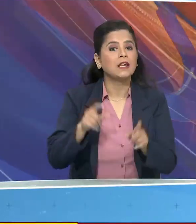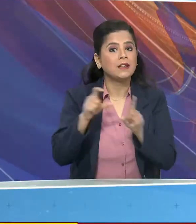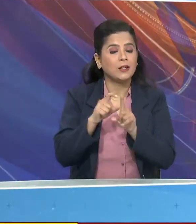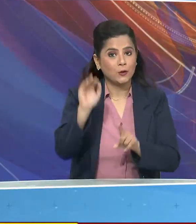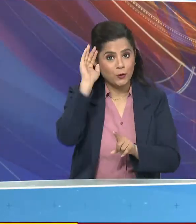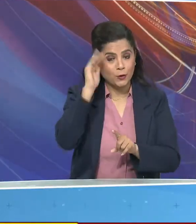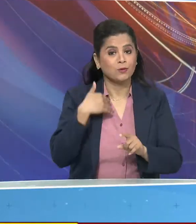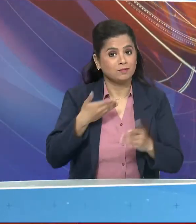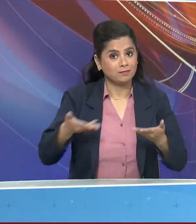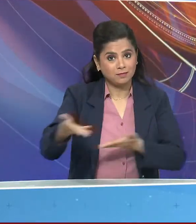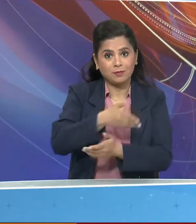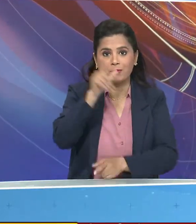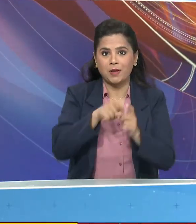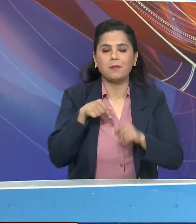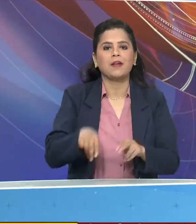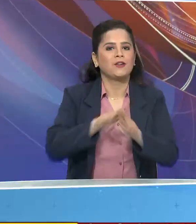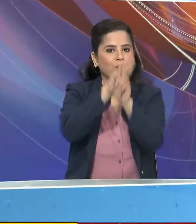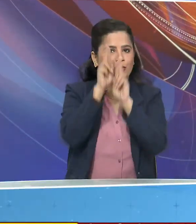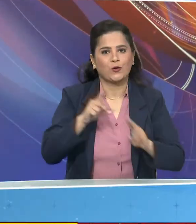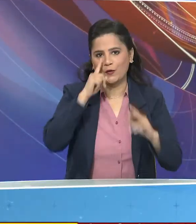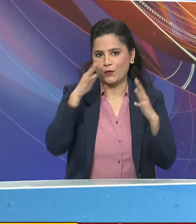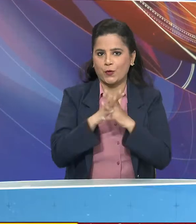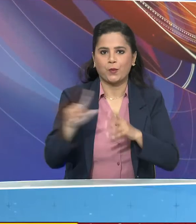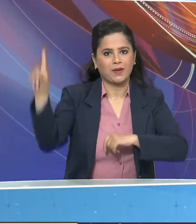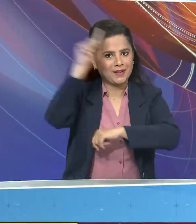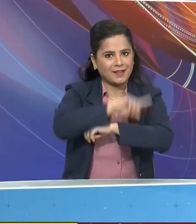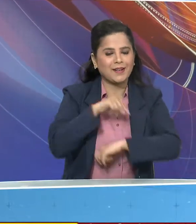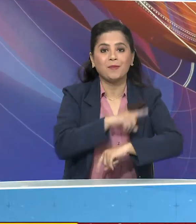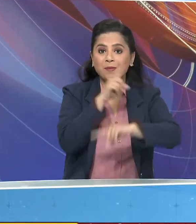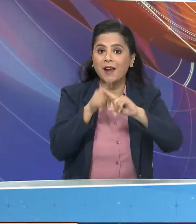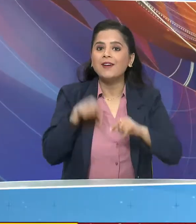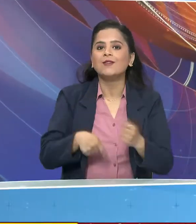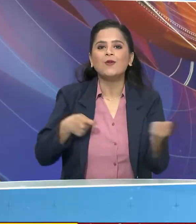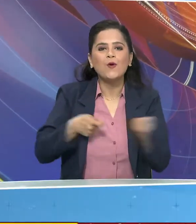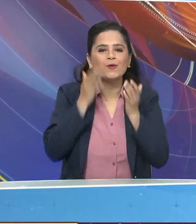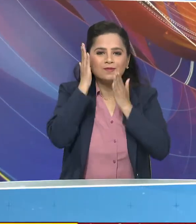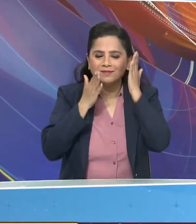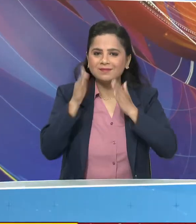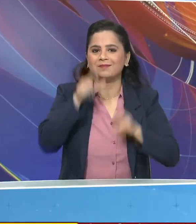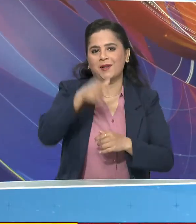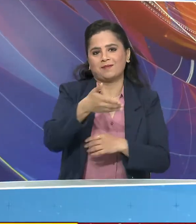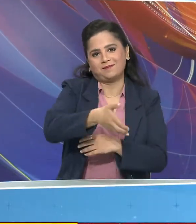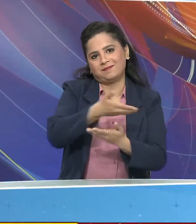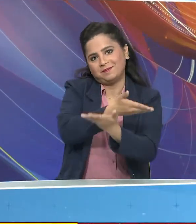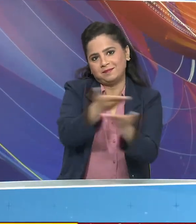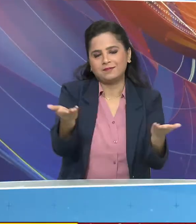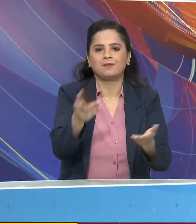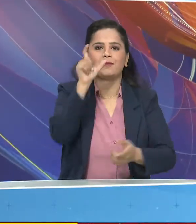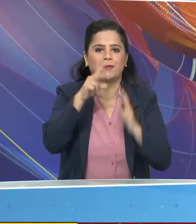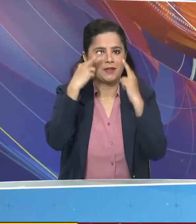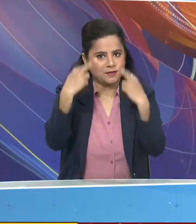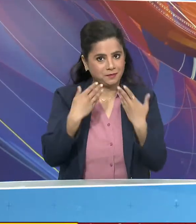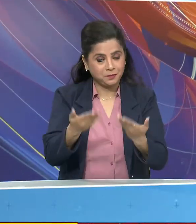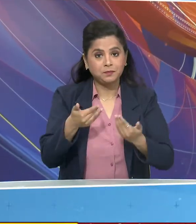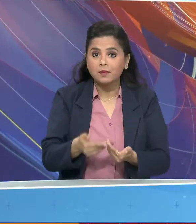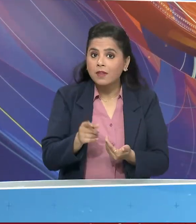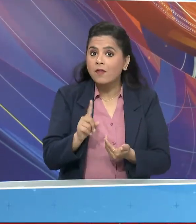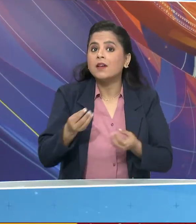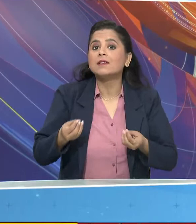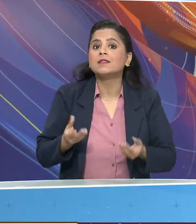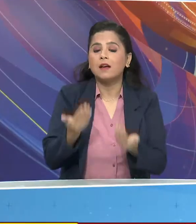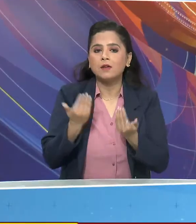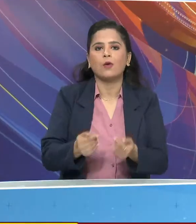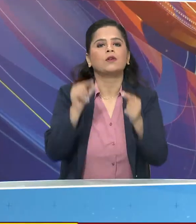नियूस की तरफ से अंतराज्ट्रिय महला देवस और होली की बहुत बहुत शुप कामना है हमारे सभी दर्शकों को तो आएए सबसे पहले